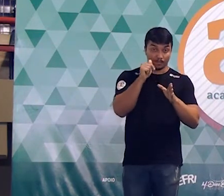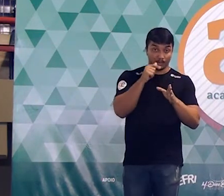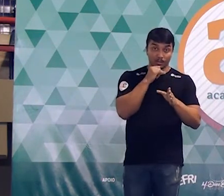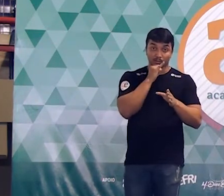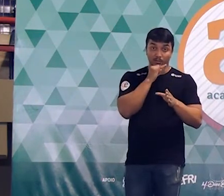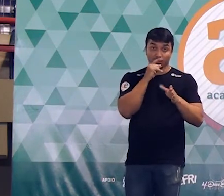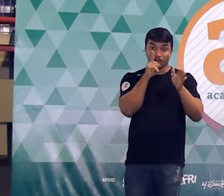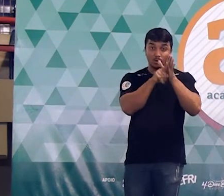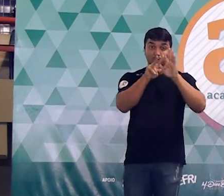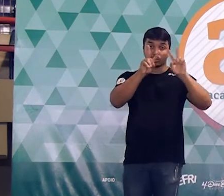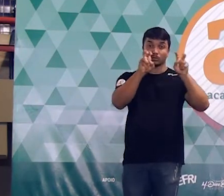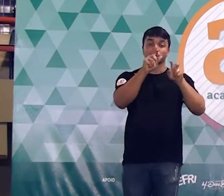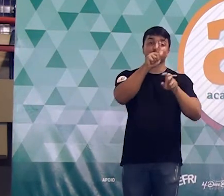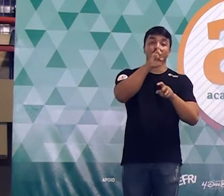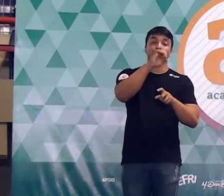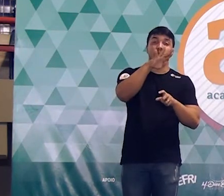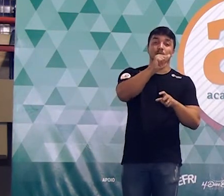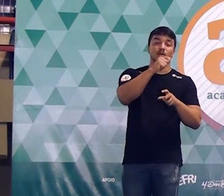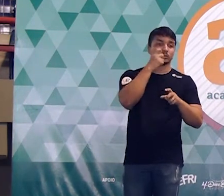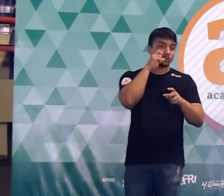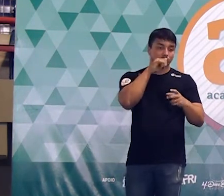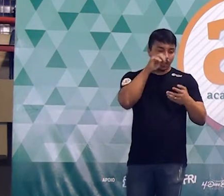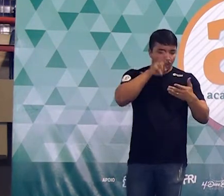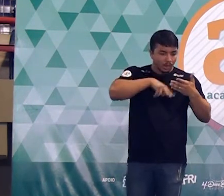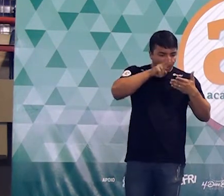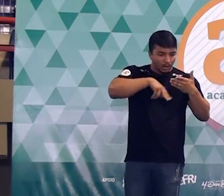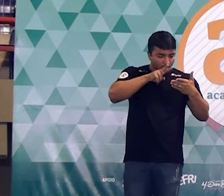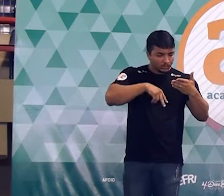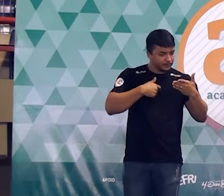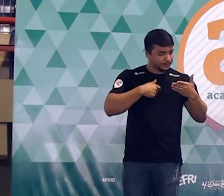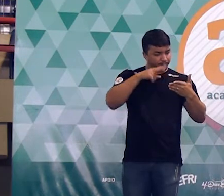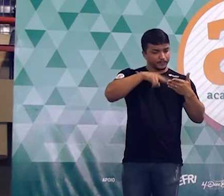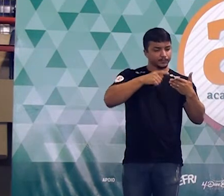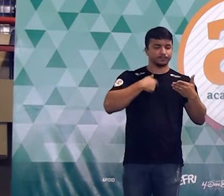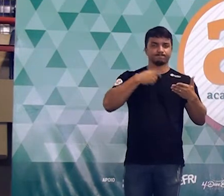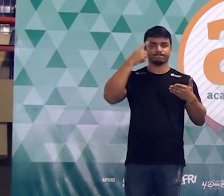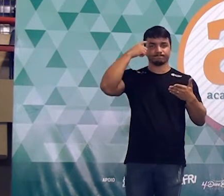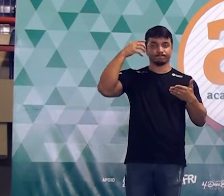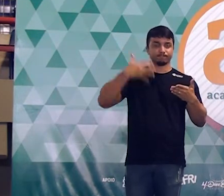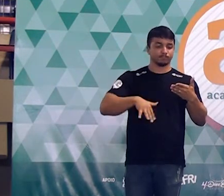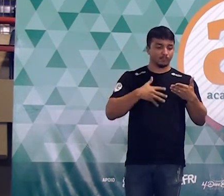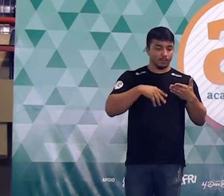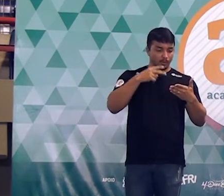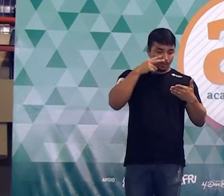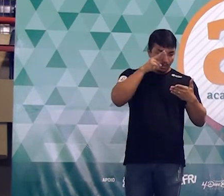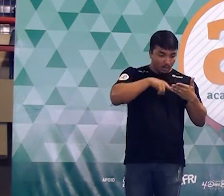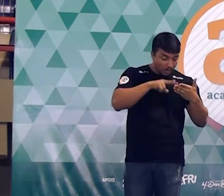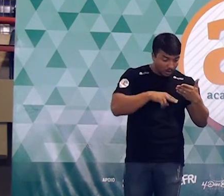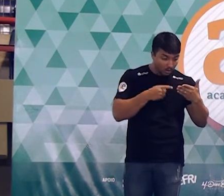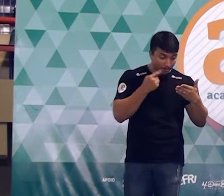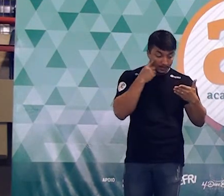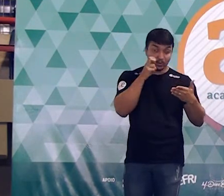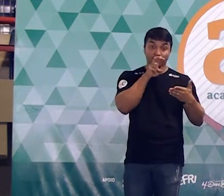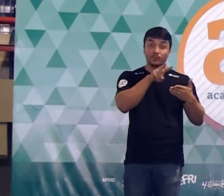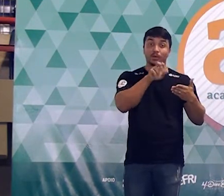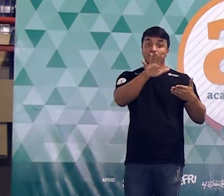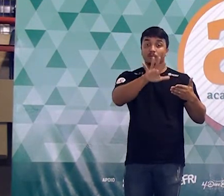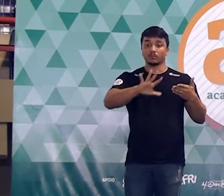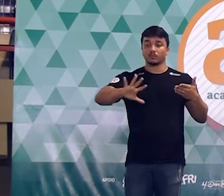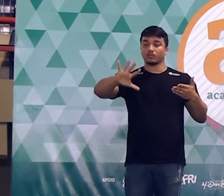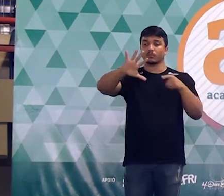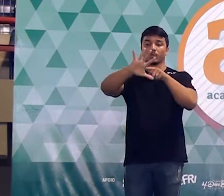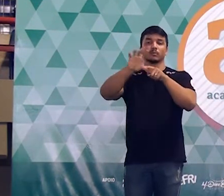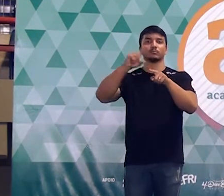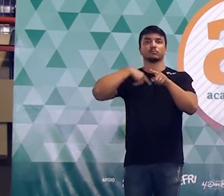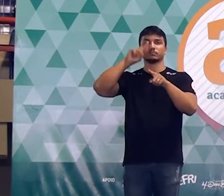você pode ler uma questão dez vezes mas quando você observa a figura às vezes você tem